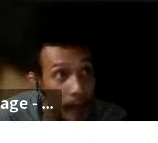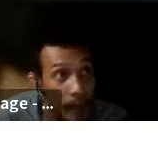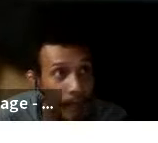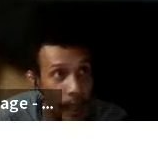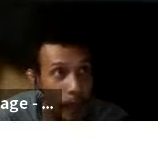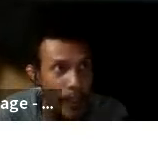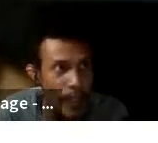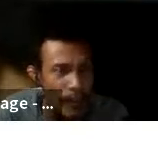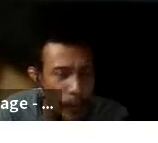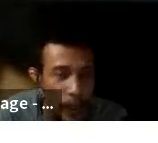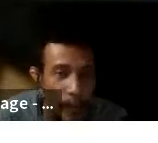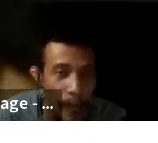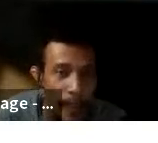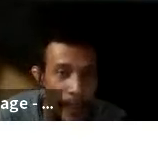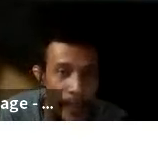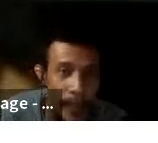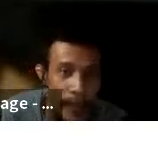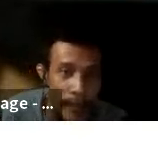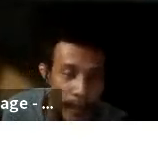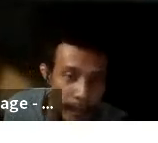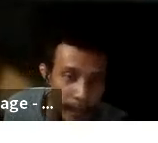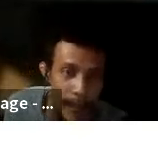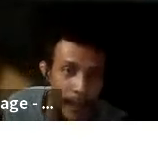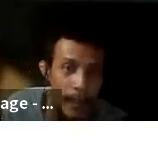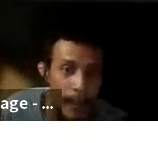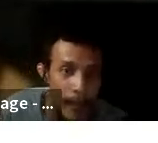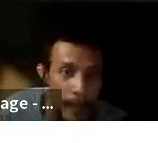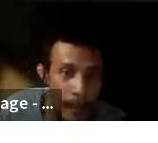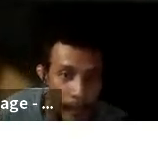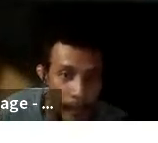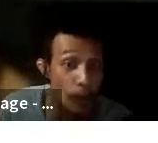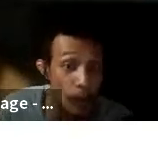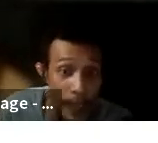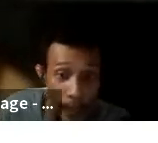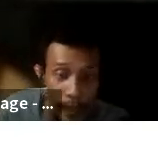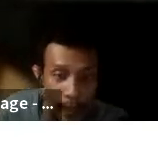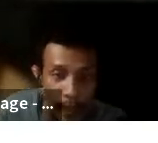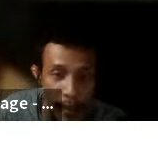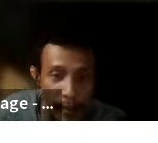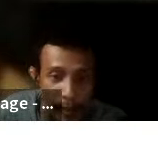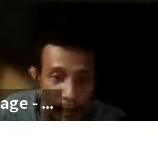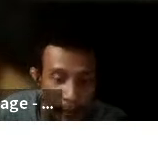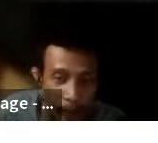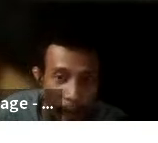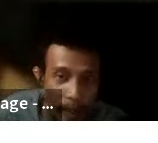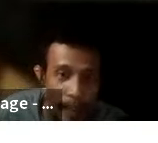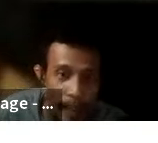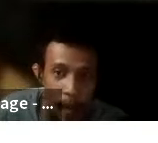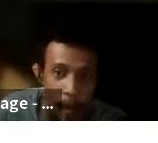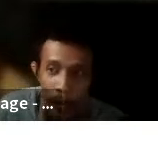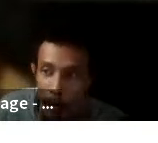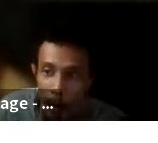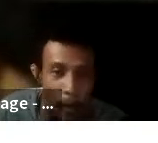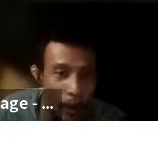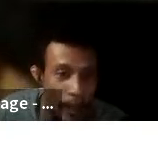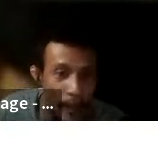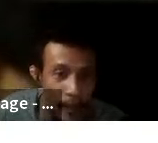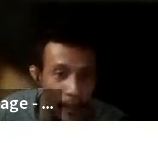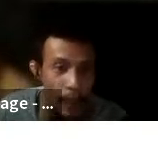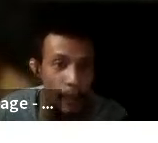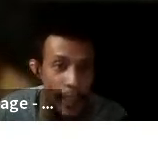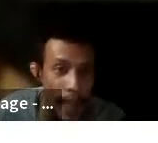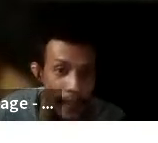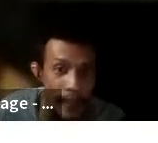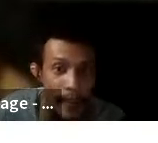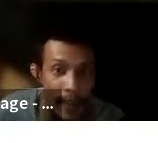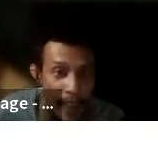ratusan mungkin BTS yang ya ternyata di korupsi ya kalau misalnya kita mau ngomongin